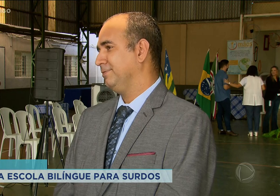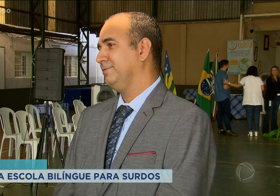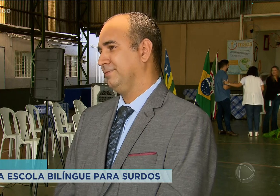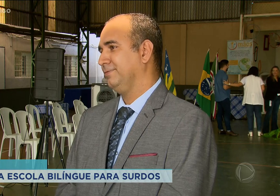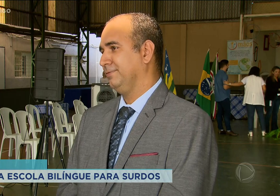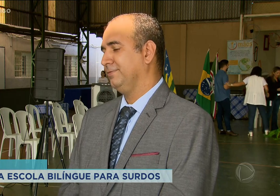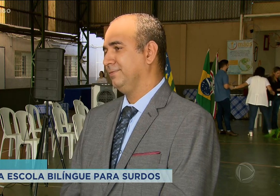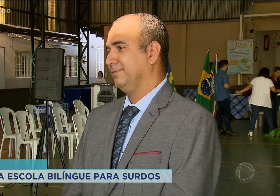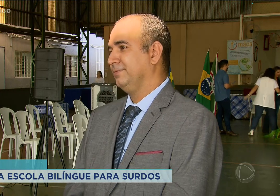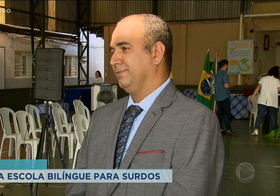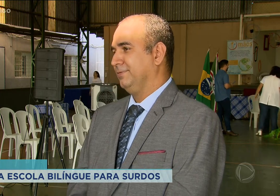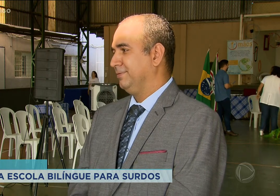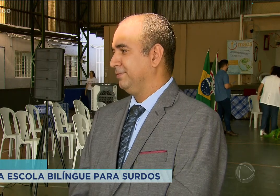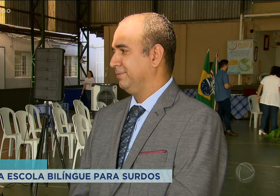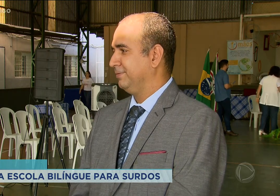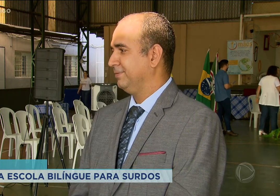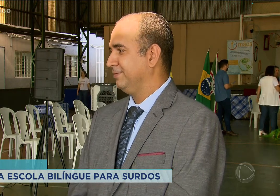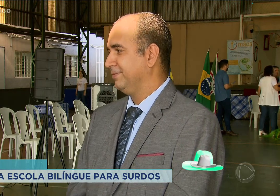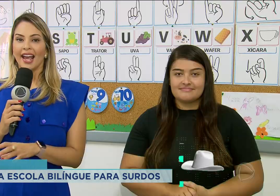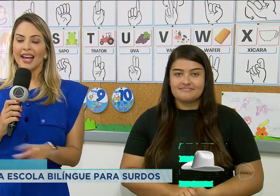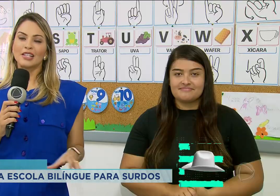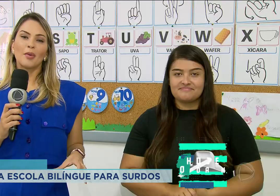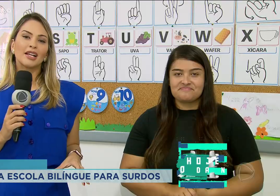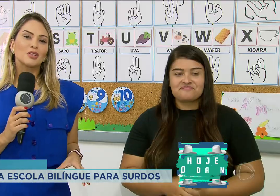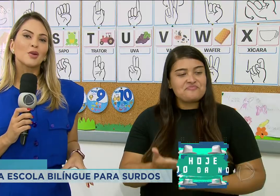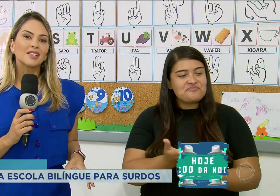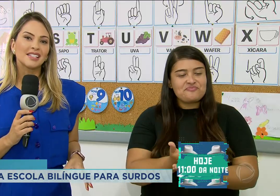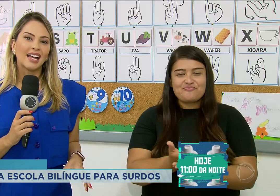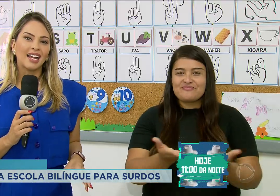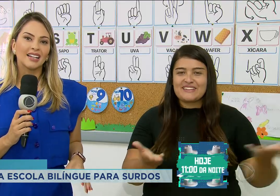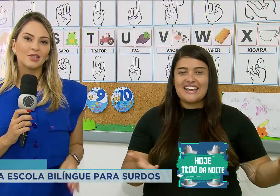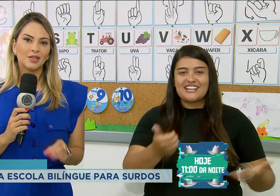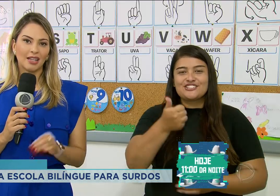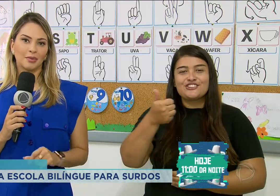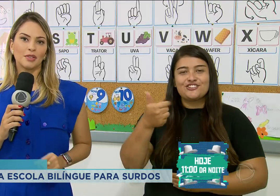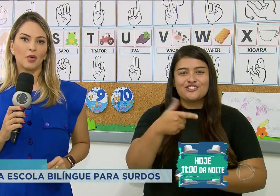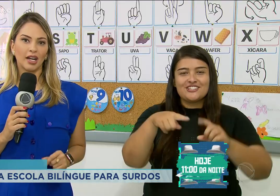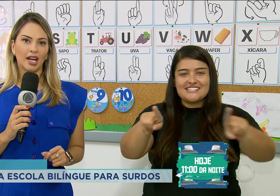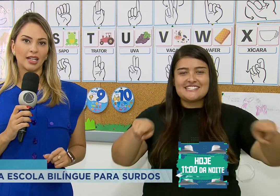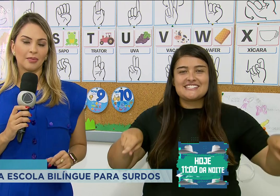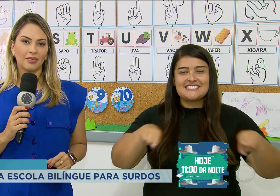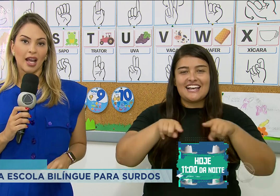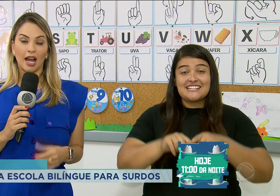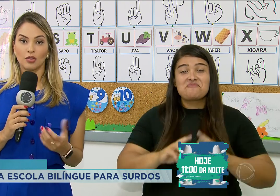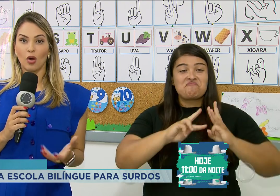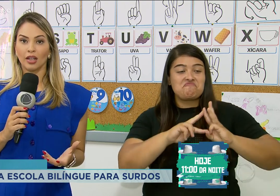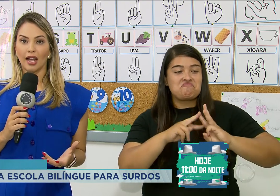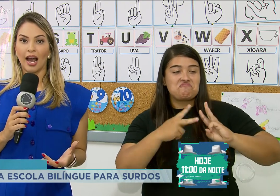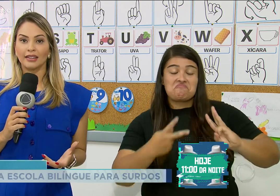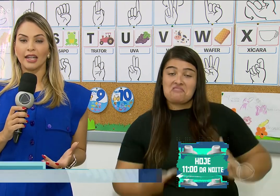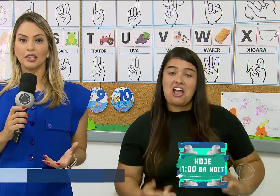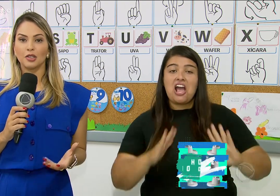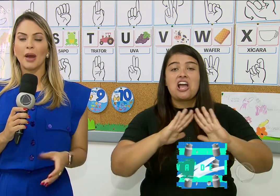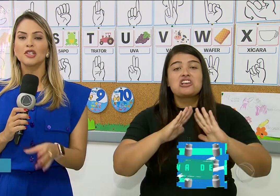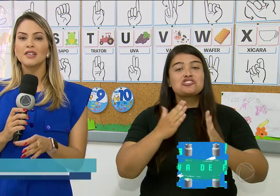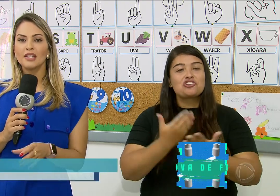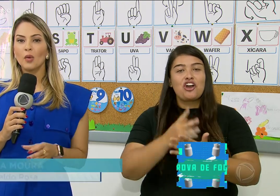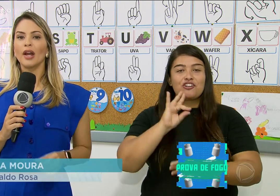terem esse futuro melhor. Essa é uma das 12 salas do SEBS Goiânia. A escola atende mais de 50